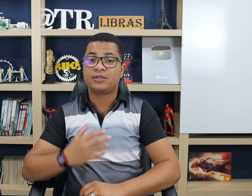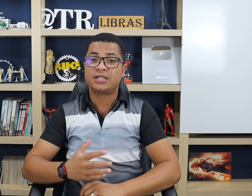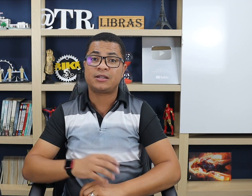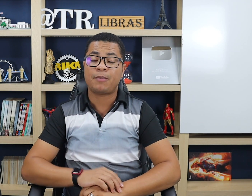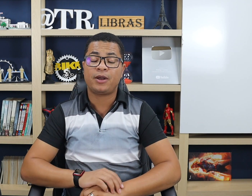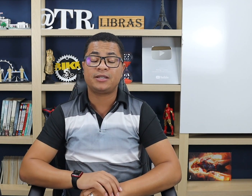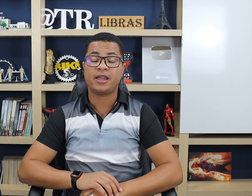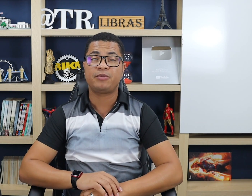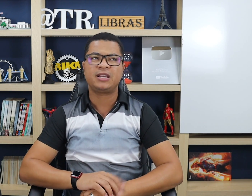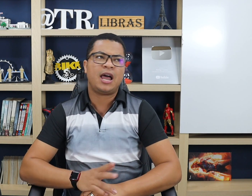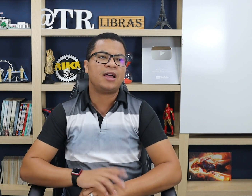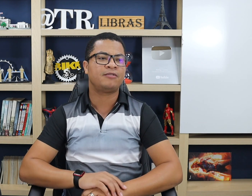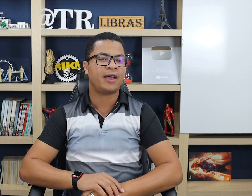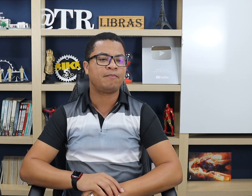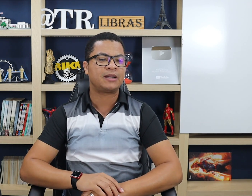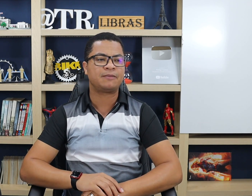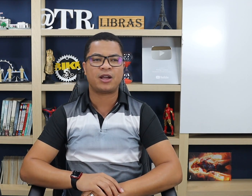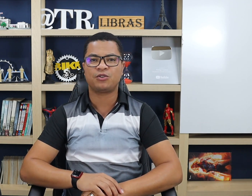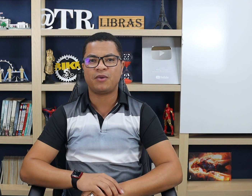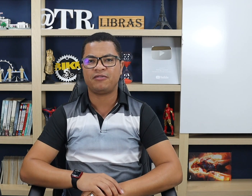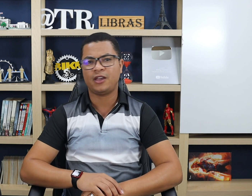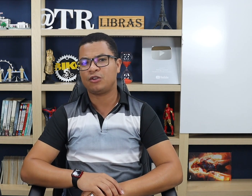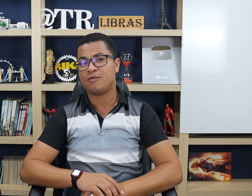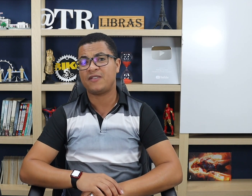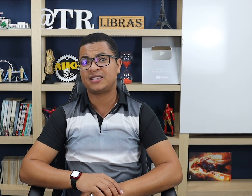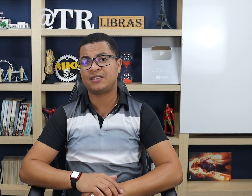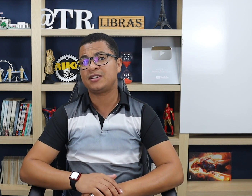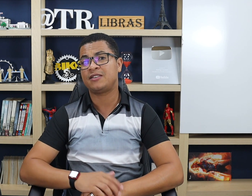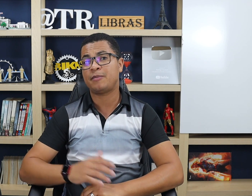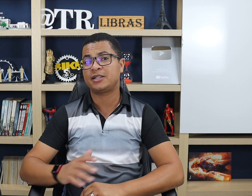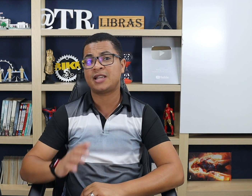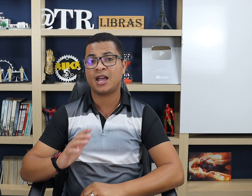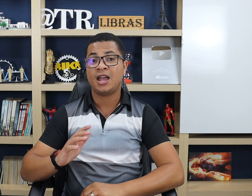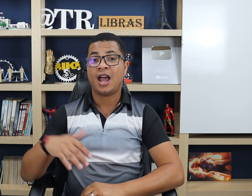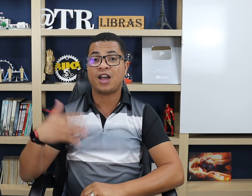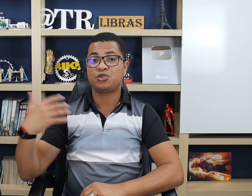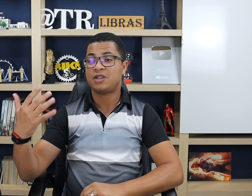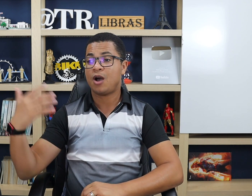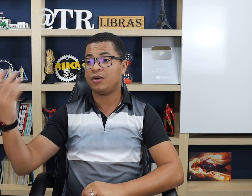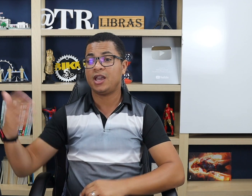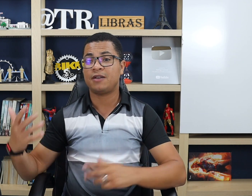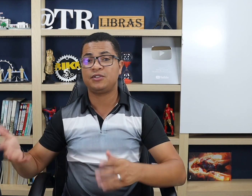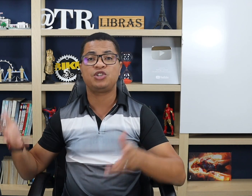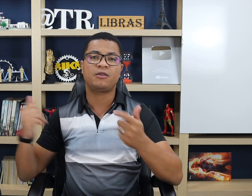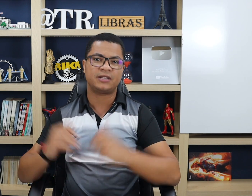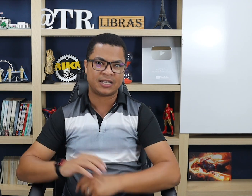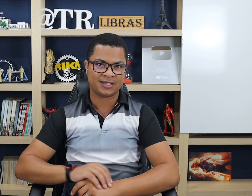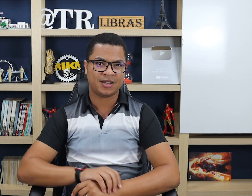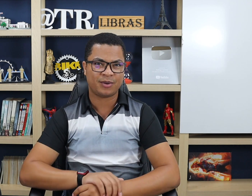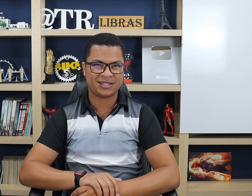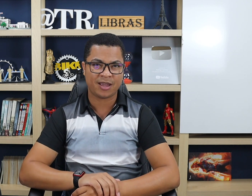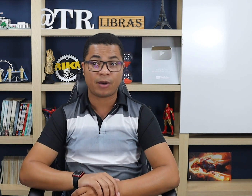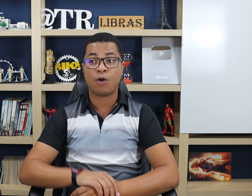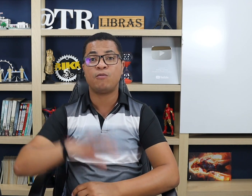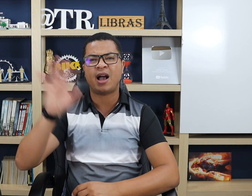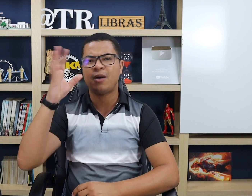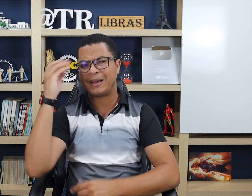não ser que você está, por exemplo, sei lá, vai participar de algum evento, alguma festa, que você vai precisar ajudar alguém a vestir uma fantasia, por exemplo, para arrumar a